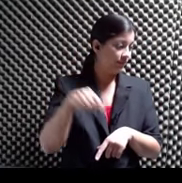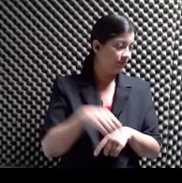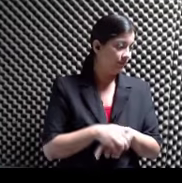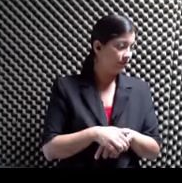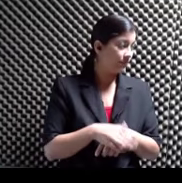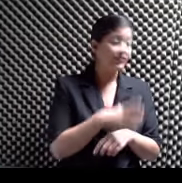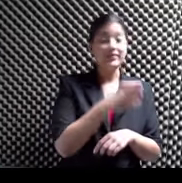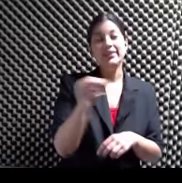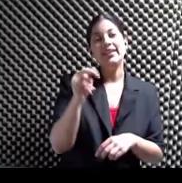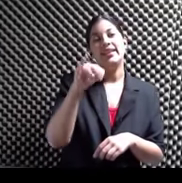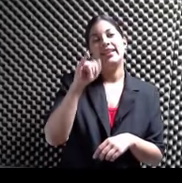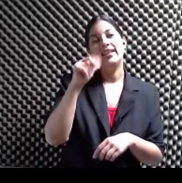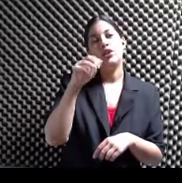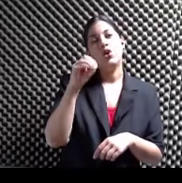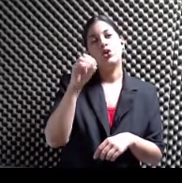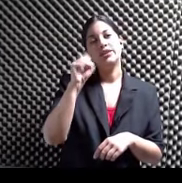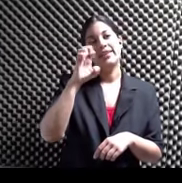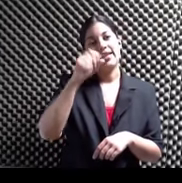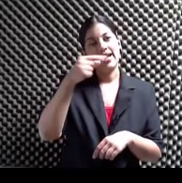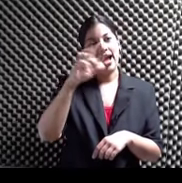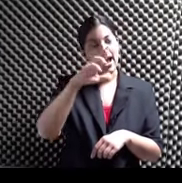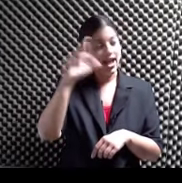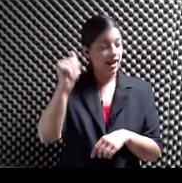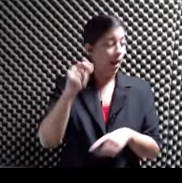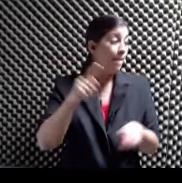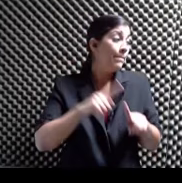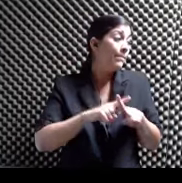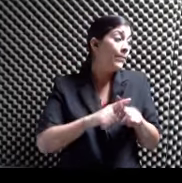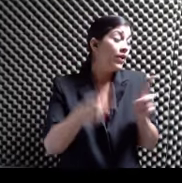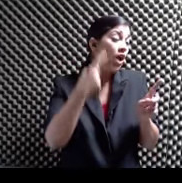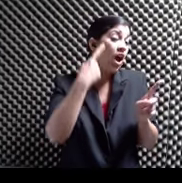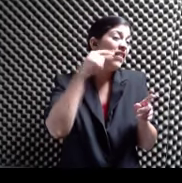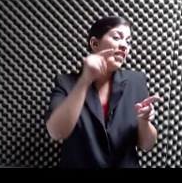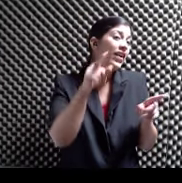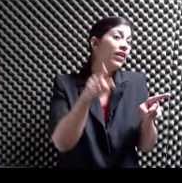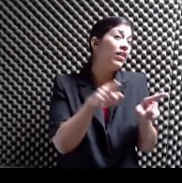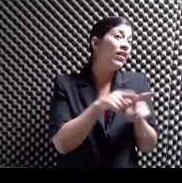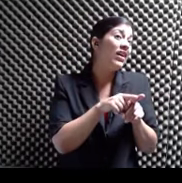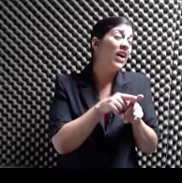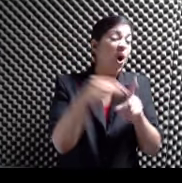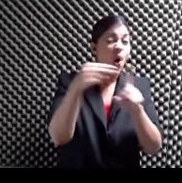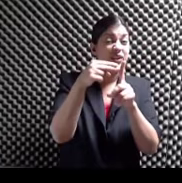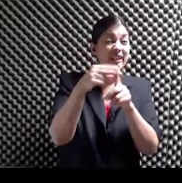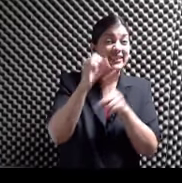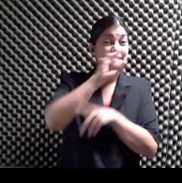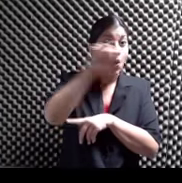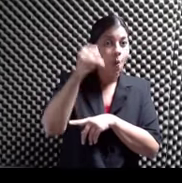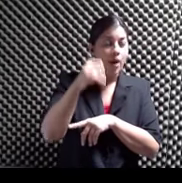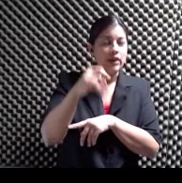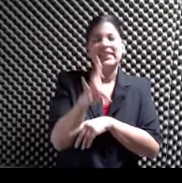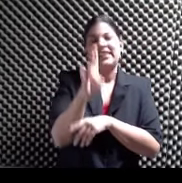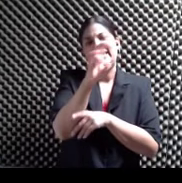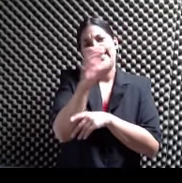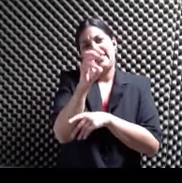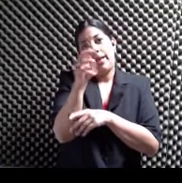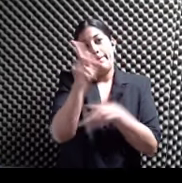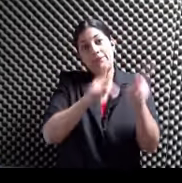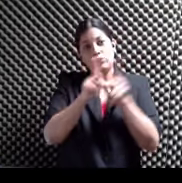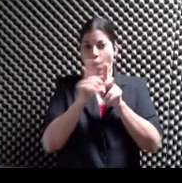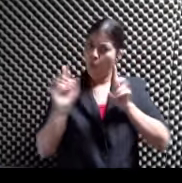Segarra Pero Había que ver Cómo estaba el Hotel San Juan Más de 700 personas Asistieron A esa